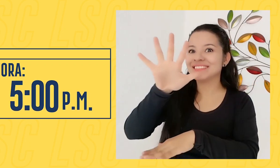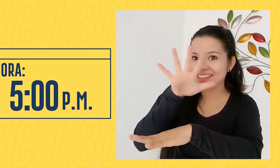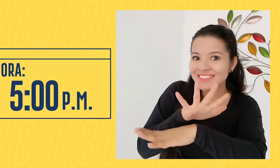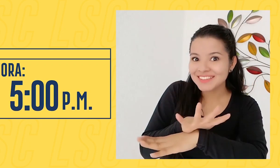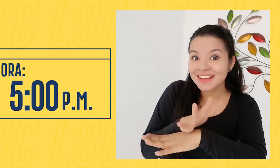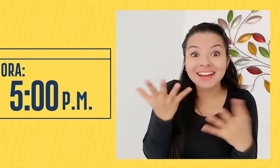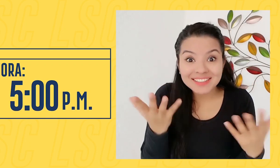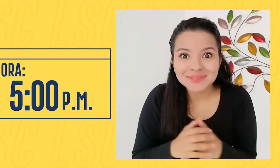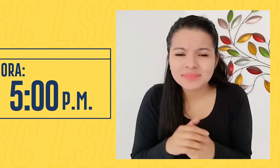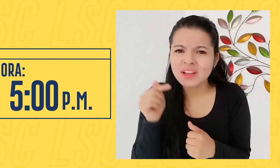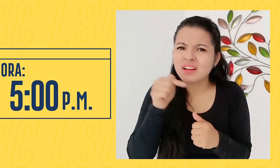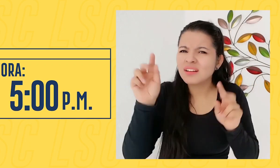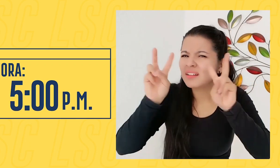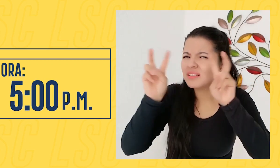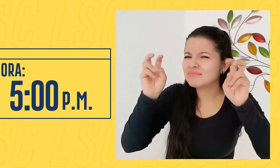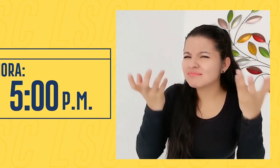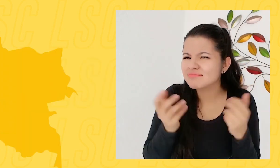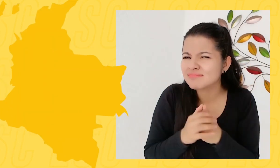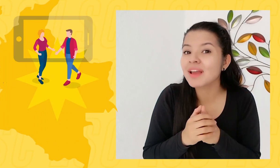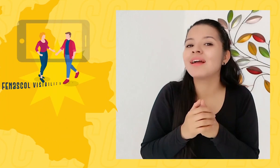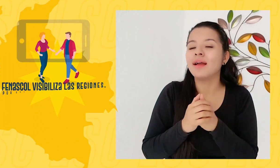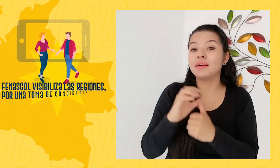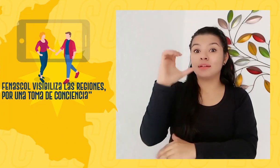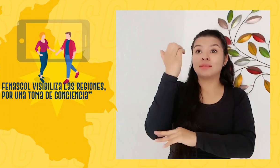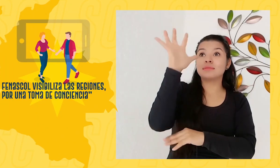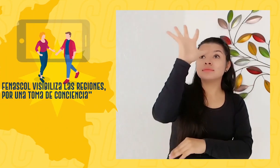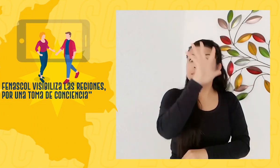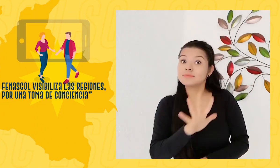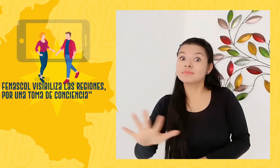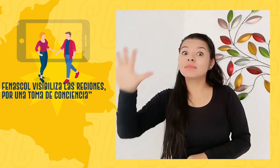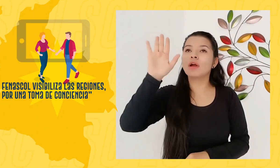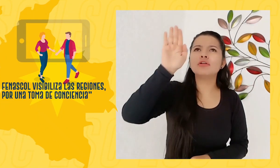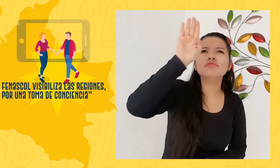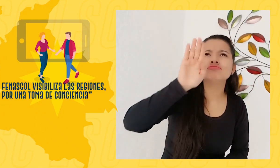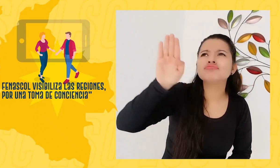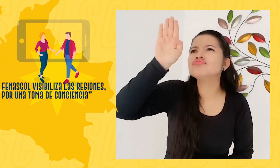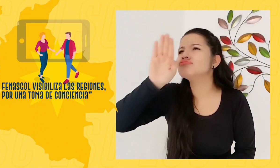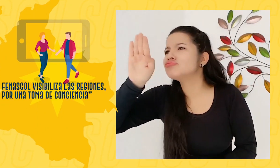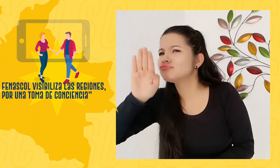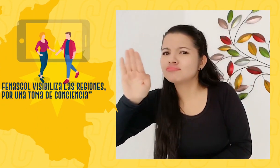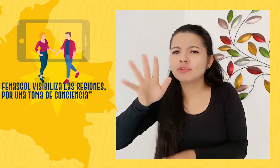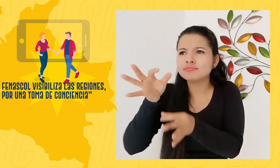Este espacio se llamará FENASCOL visibiliza las regiones por una toma de conciencia.